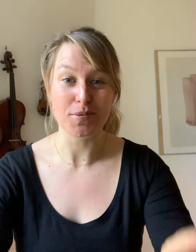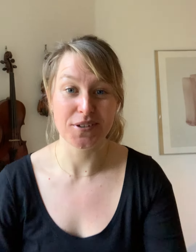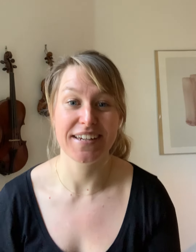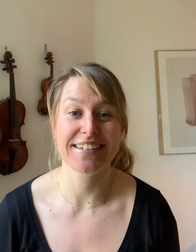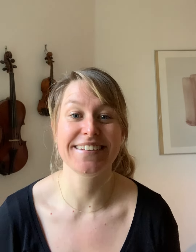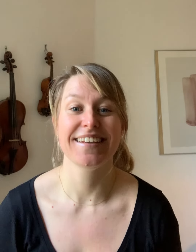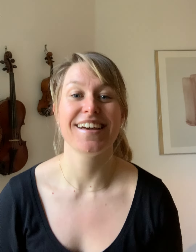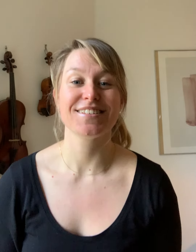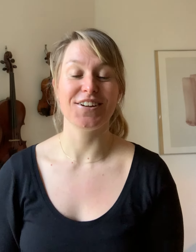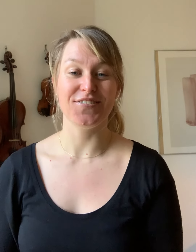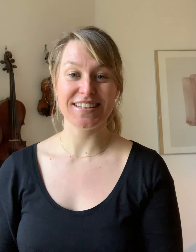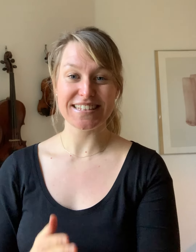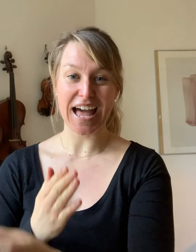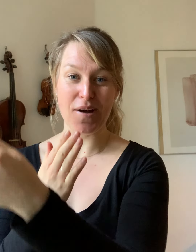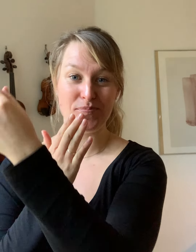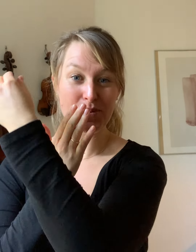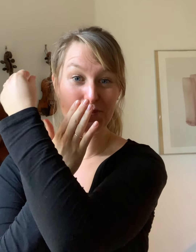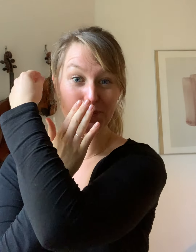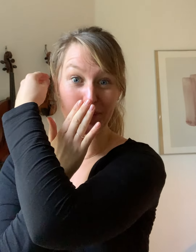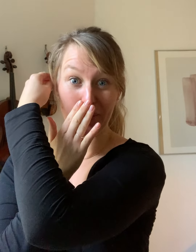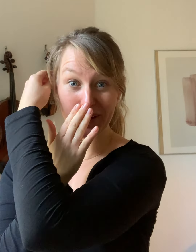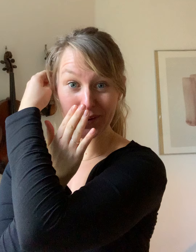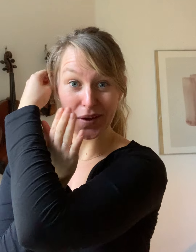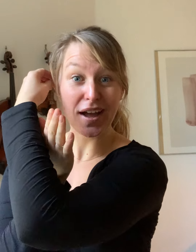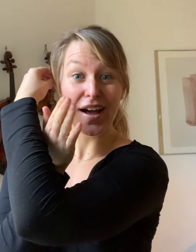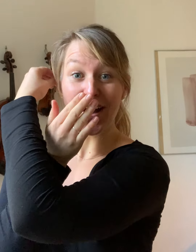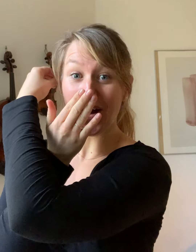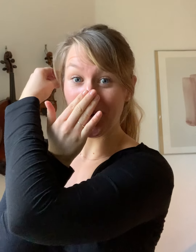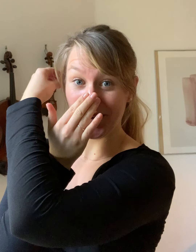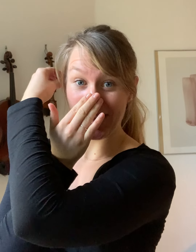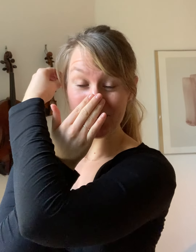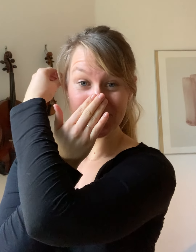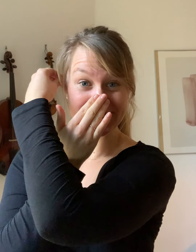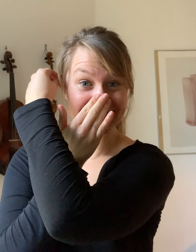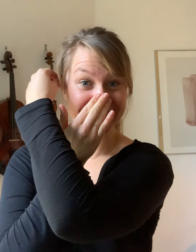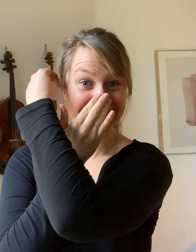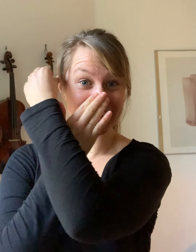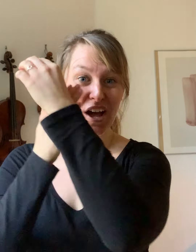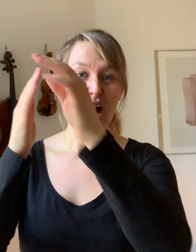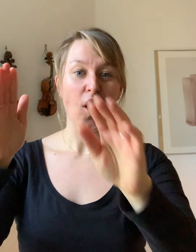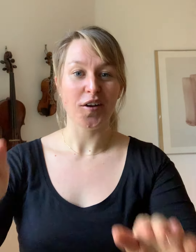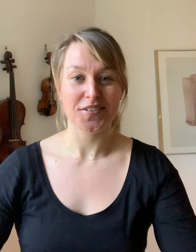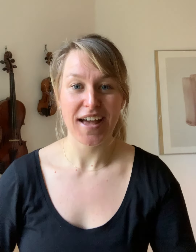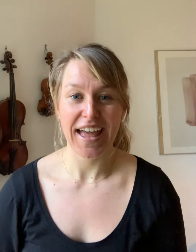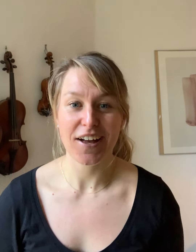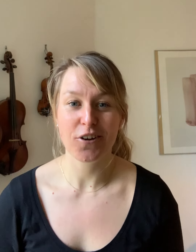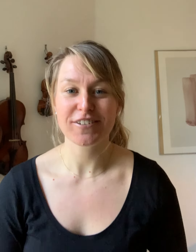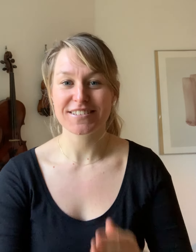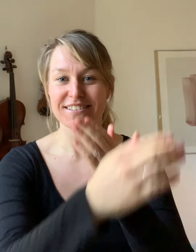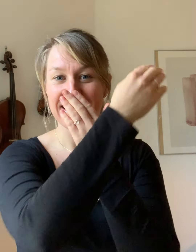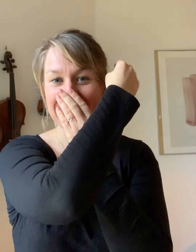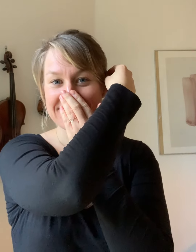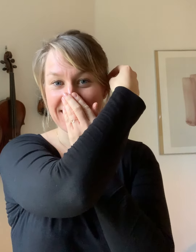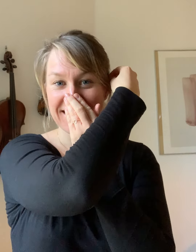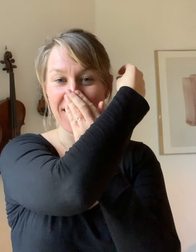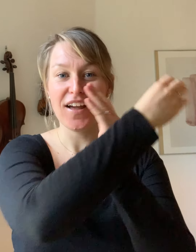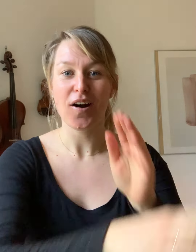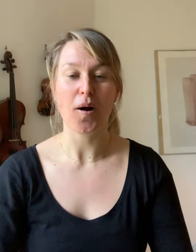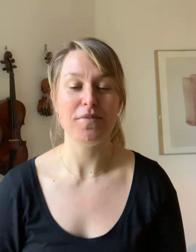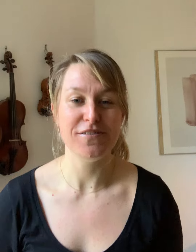bytter igen. Så er det venstre arm på højre øre og højre arm på næsen. Og så er kunsten altså at blive